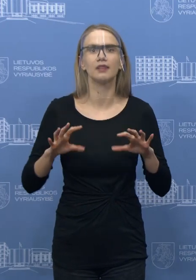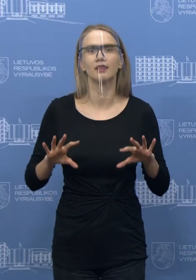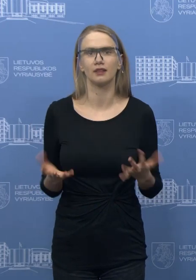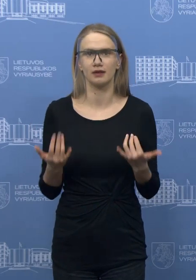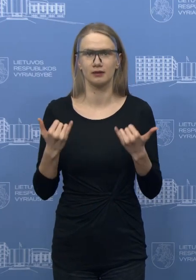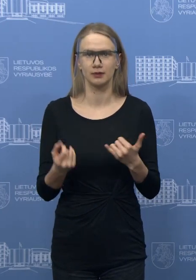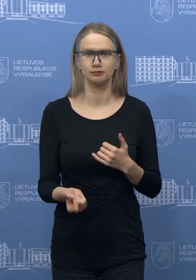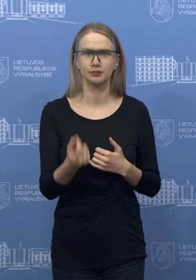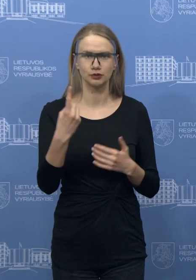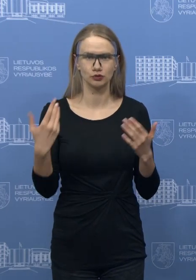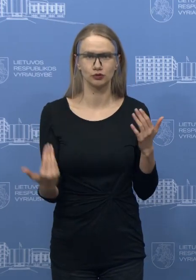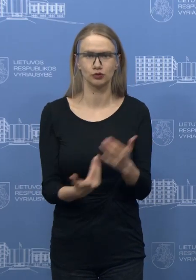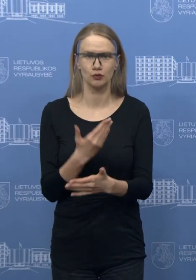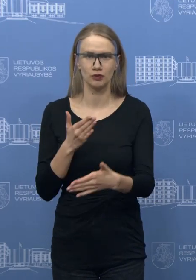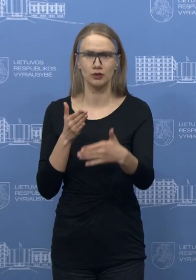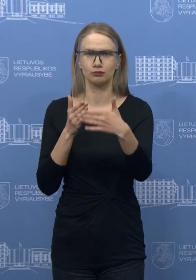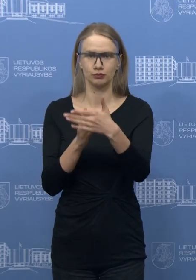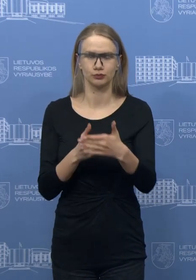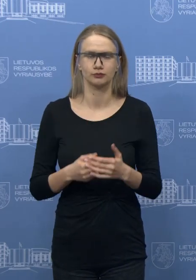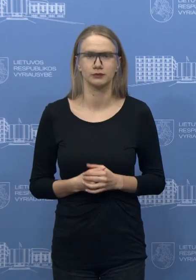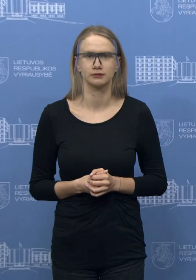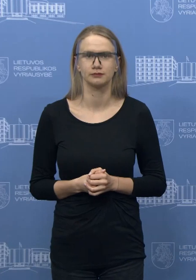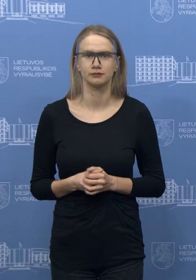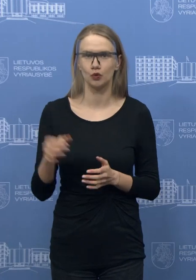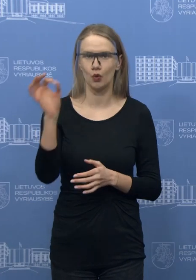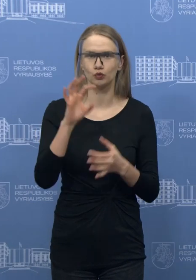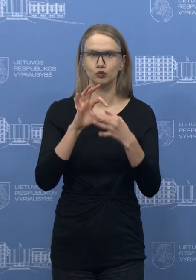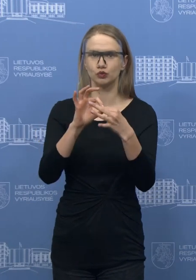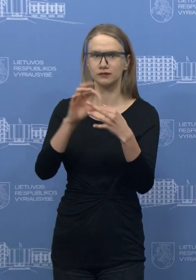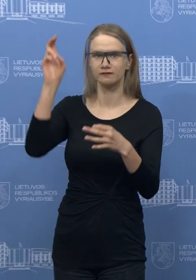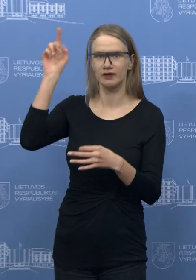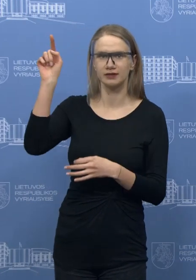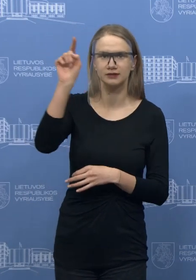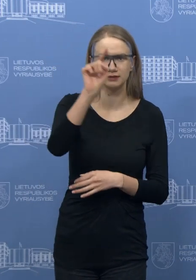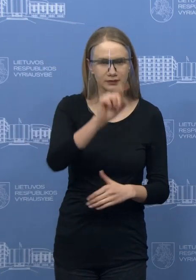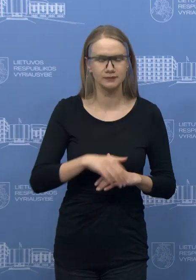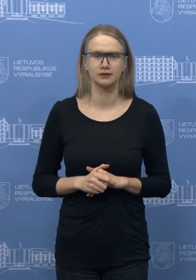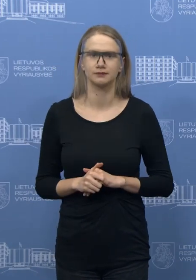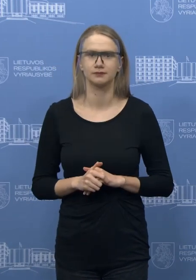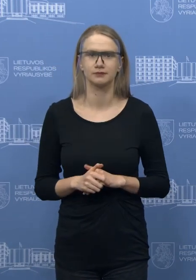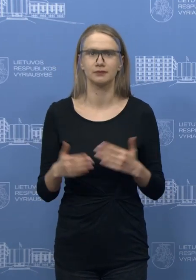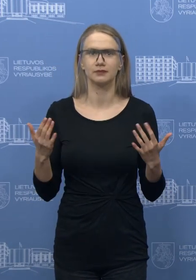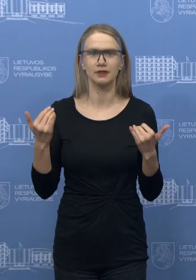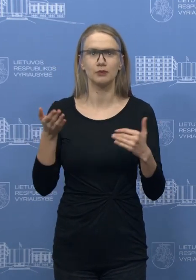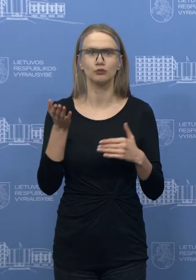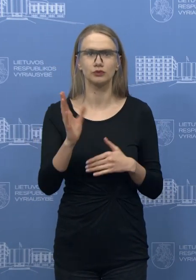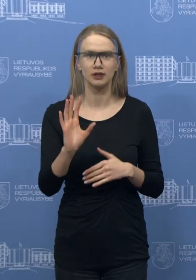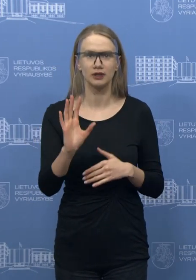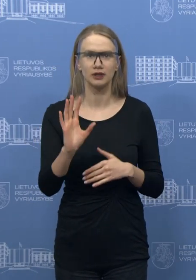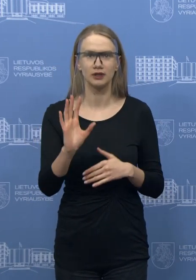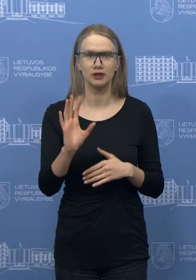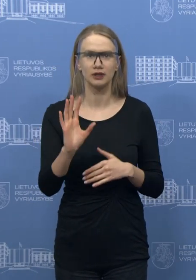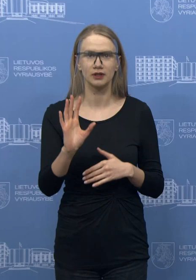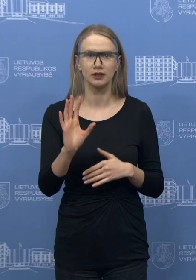visgi dar papildomas ir įbojamas dėl susiekimo tarp valstybių. Mes paliekame tik tai vieną kelto